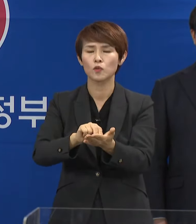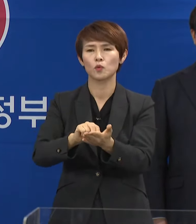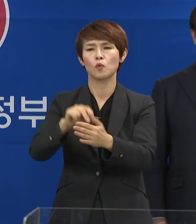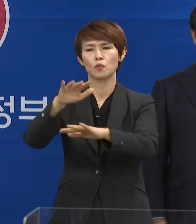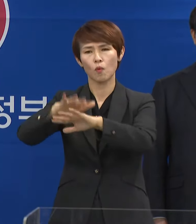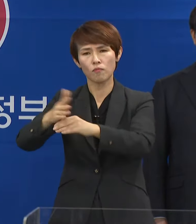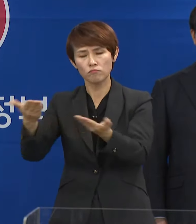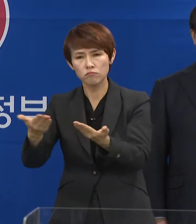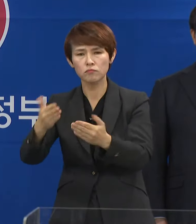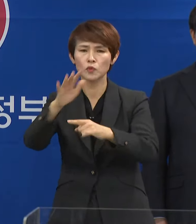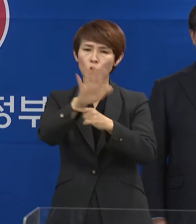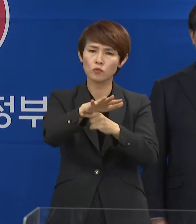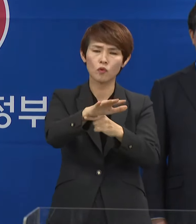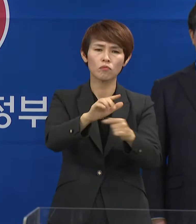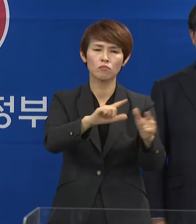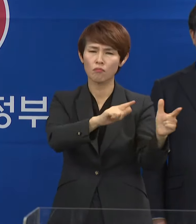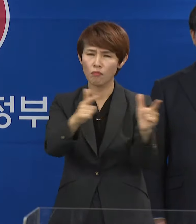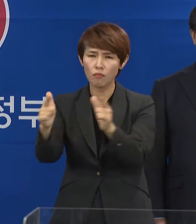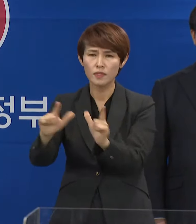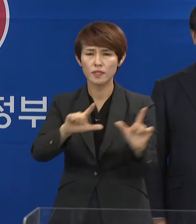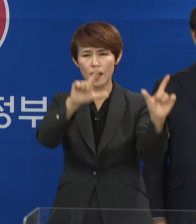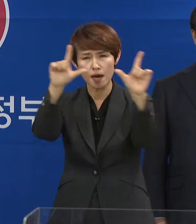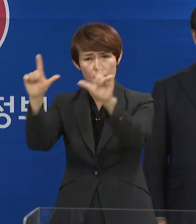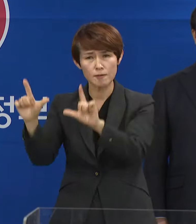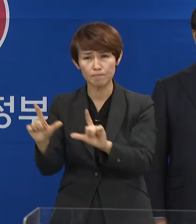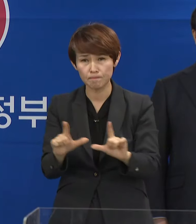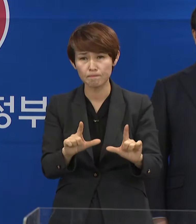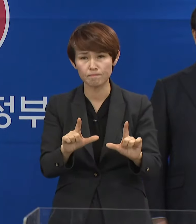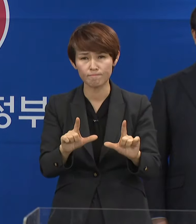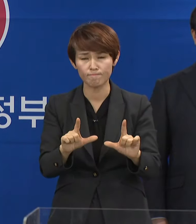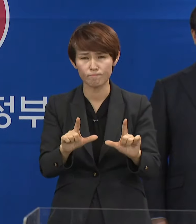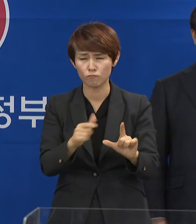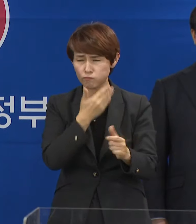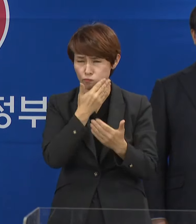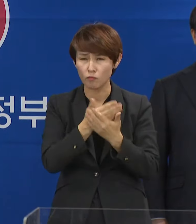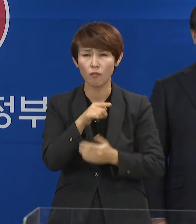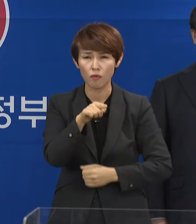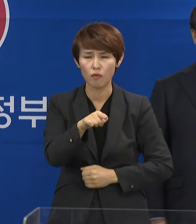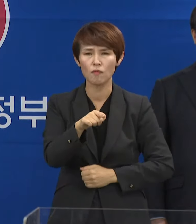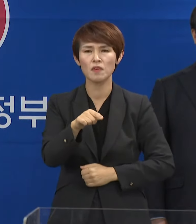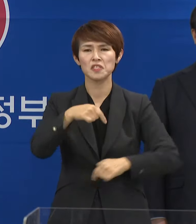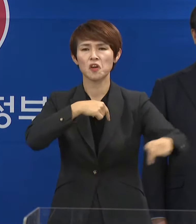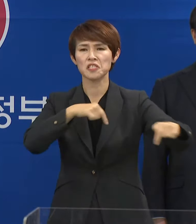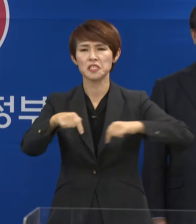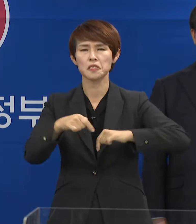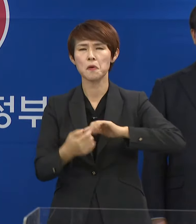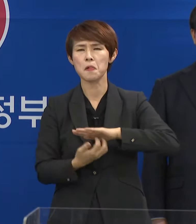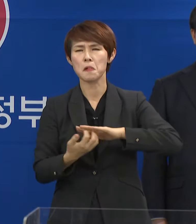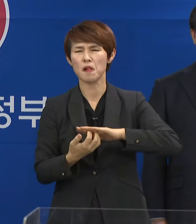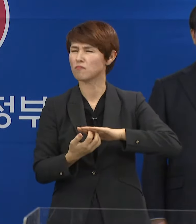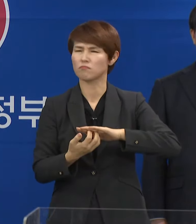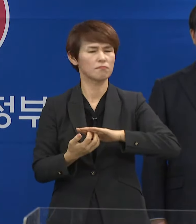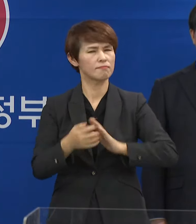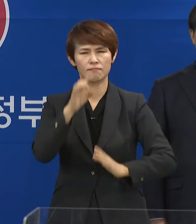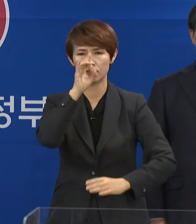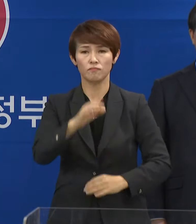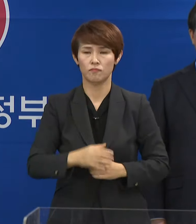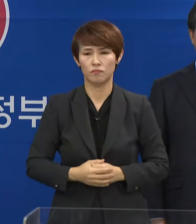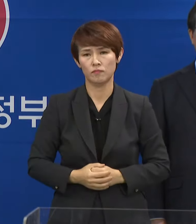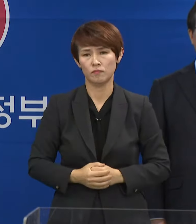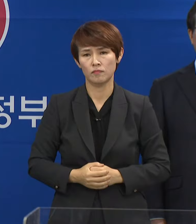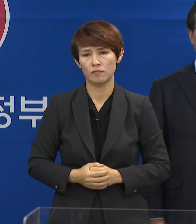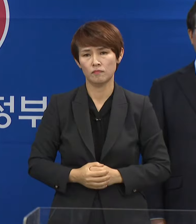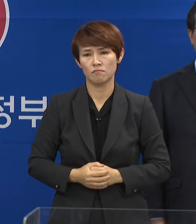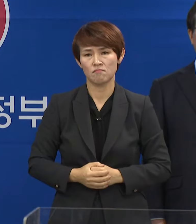농업, 농촌, 농민의 삶과 직결된 일로 정치적 이익을 추구해서는 안 됩니다.